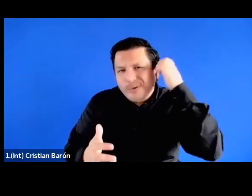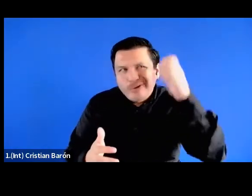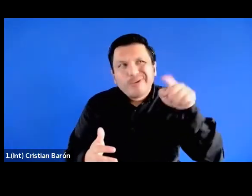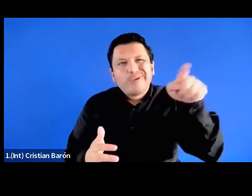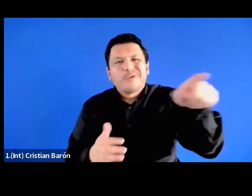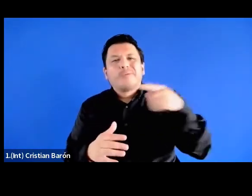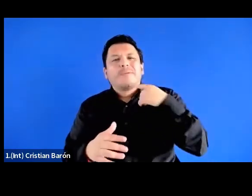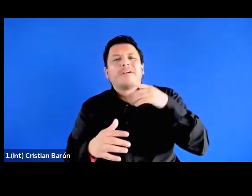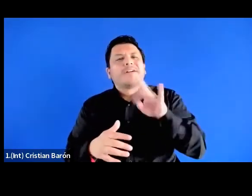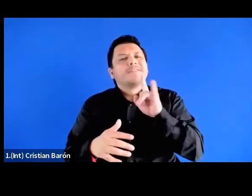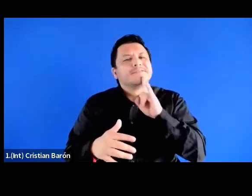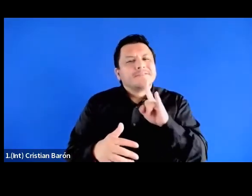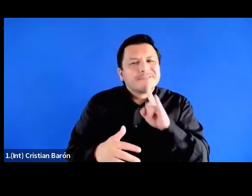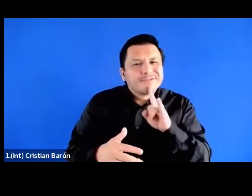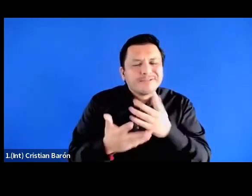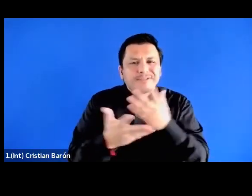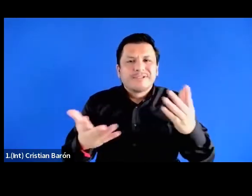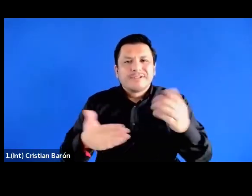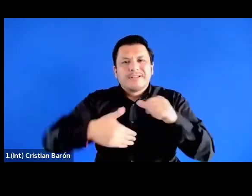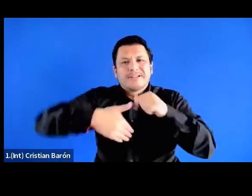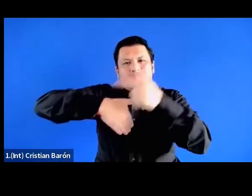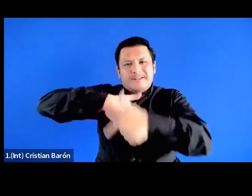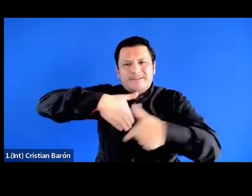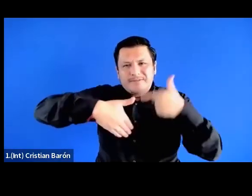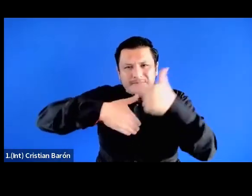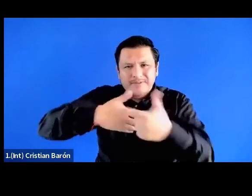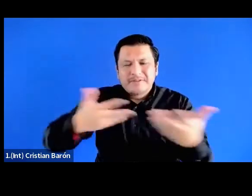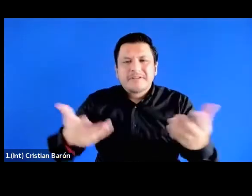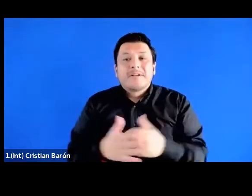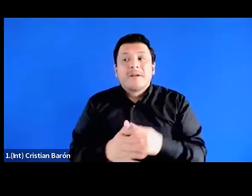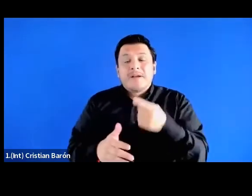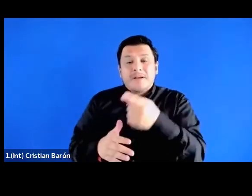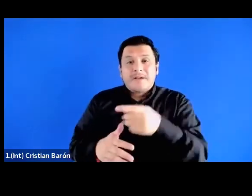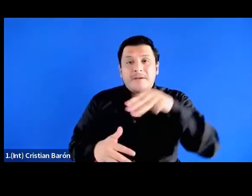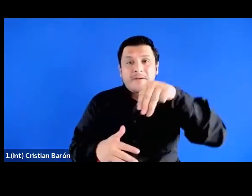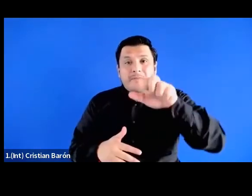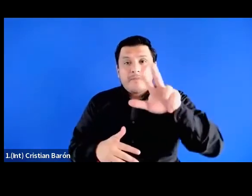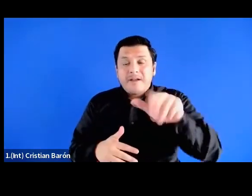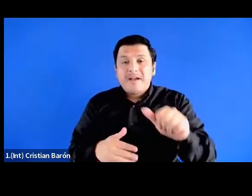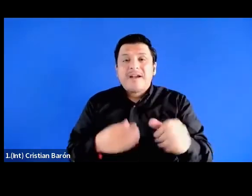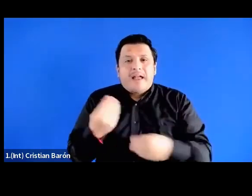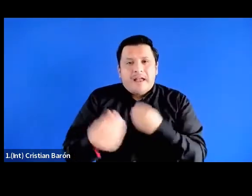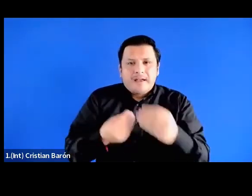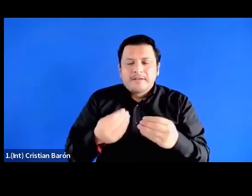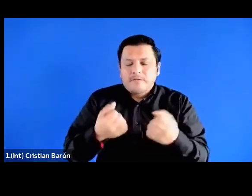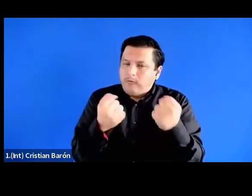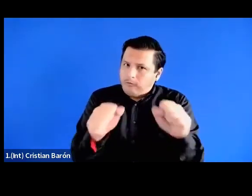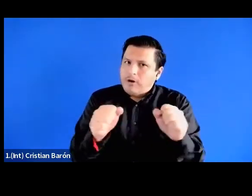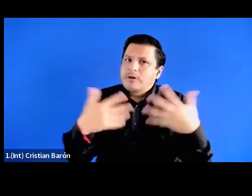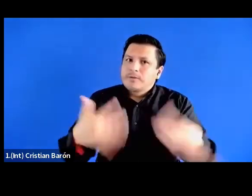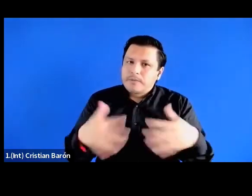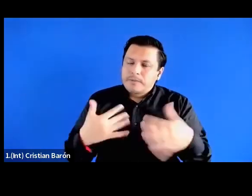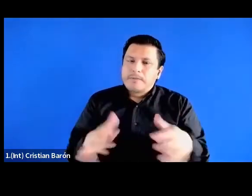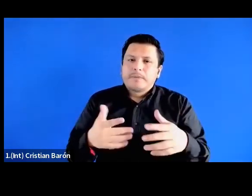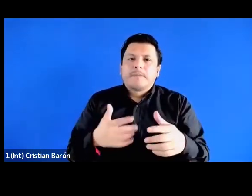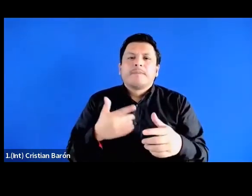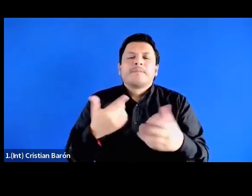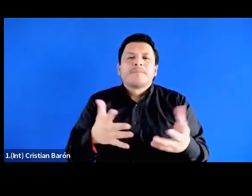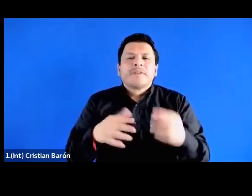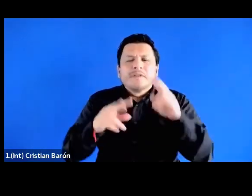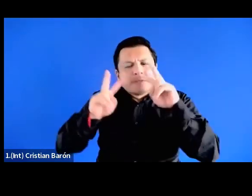Unidos y también en América Latina Mara hace un esfuerzo muy muy muy grande en